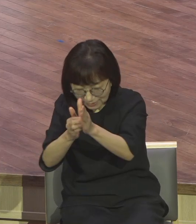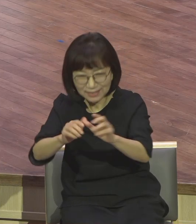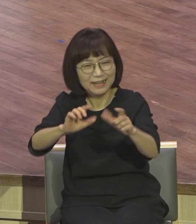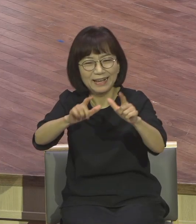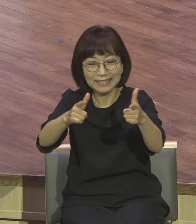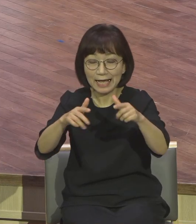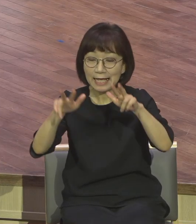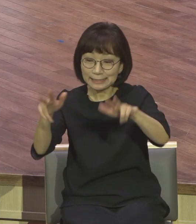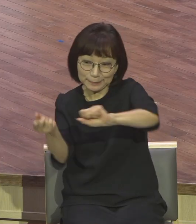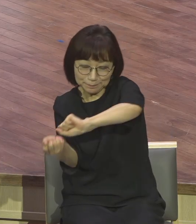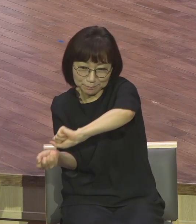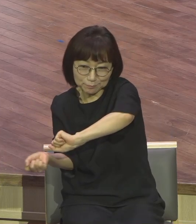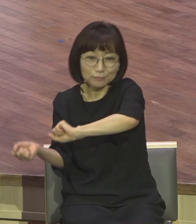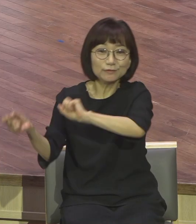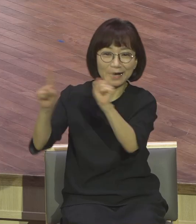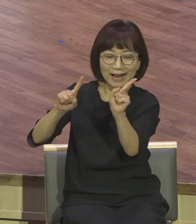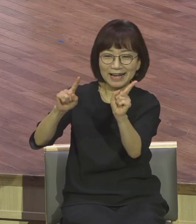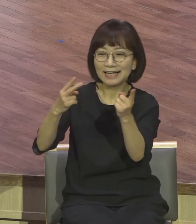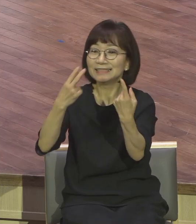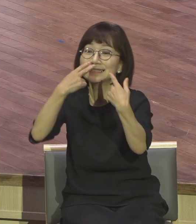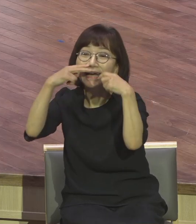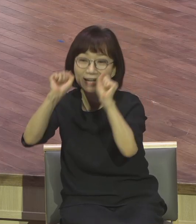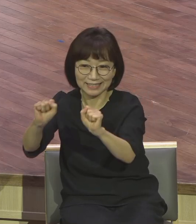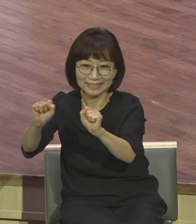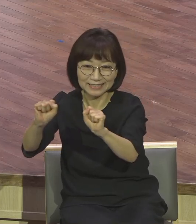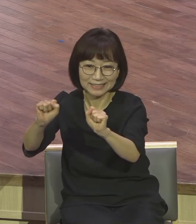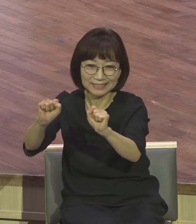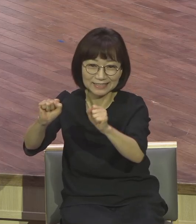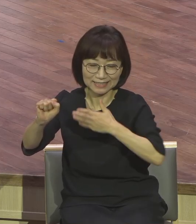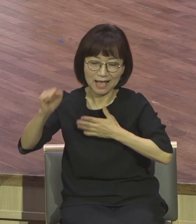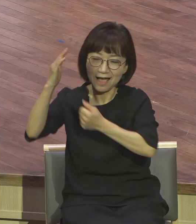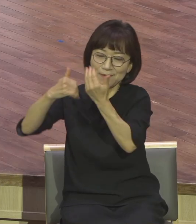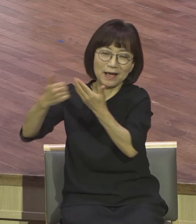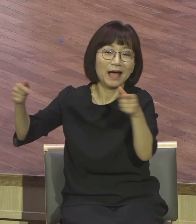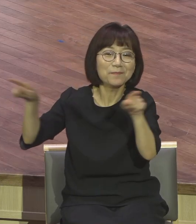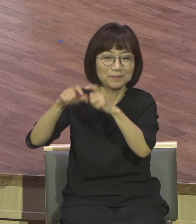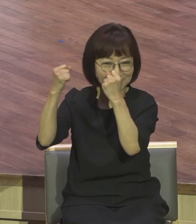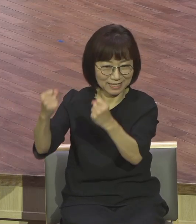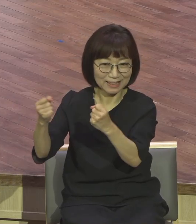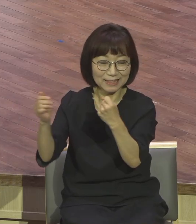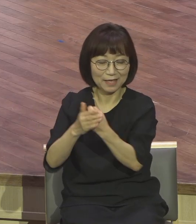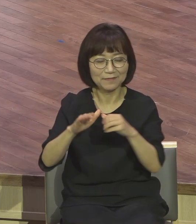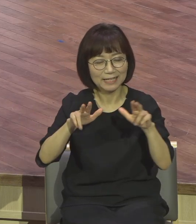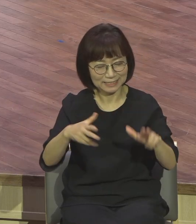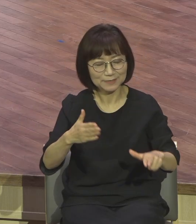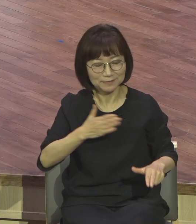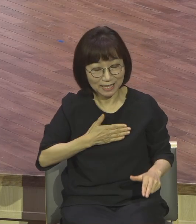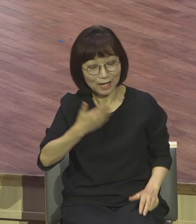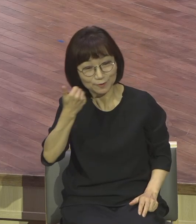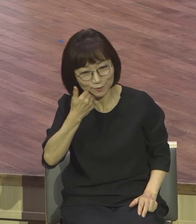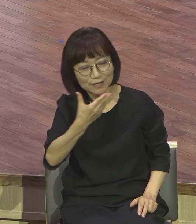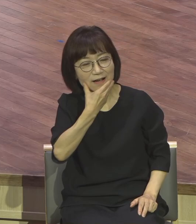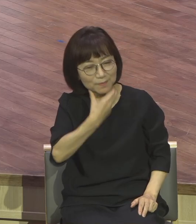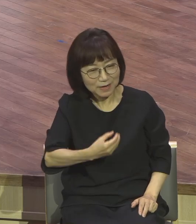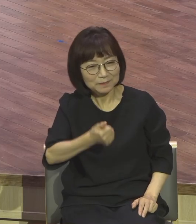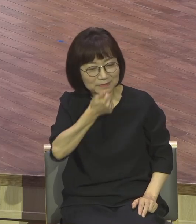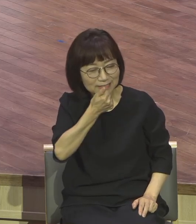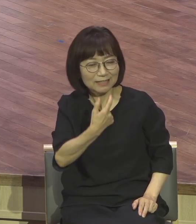살아있다는 겁니다. 지금 하나님과 함께 계신다는 것입니다. 지금 하나님과 함께 그하고 있기 때문에